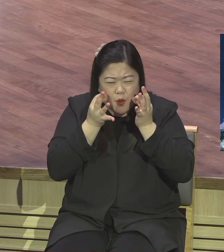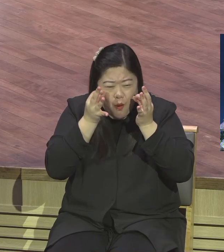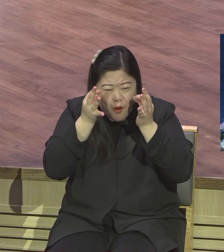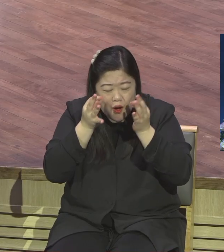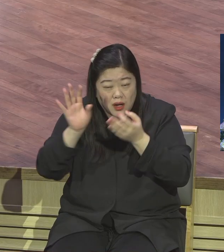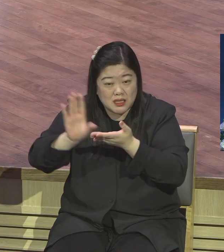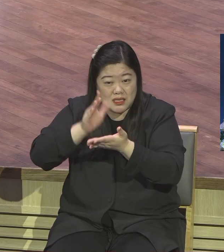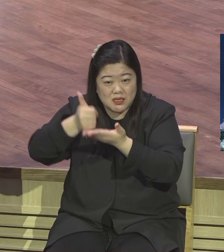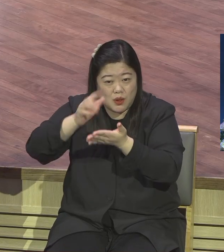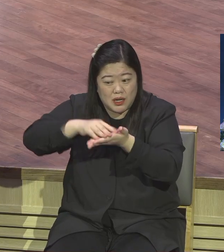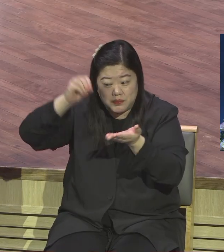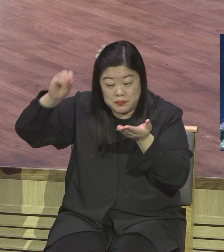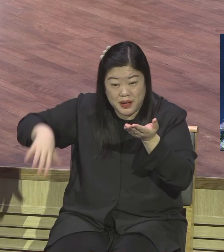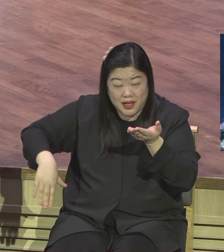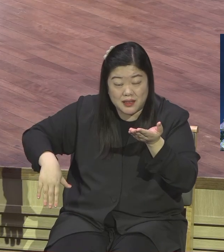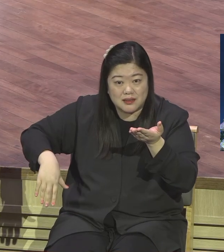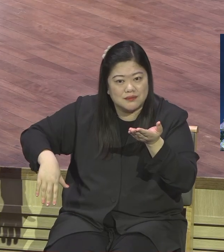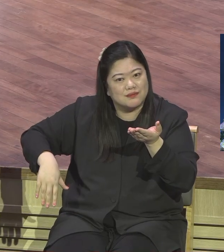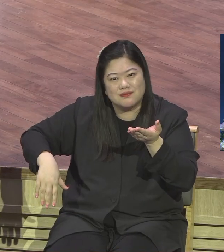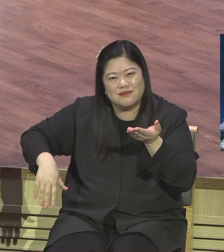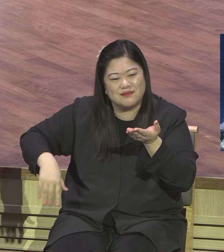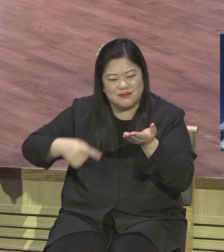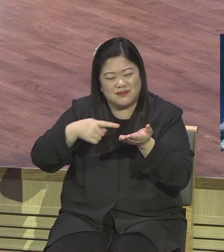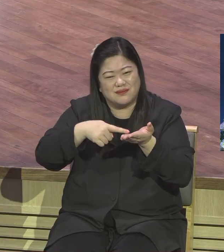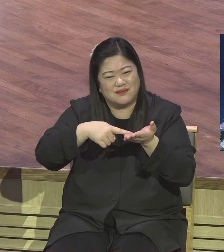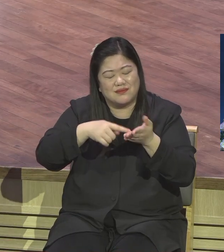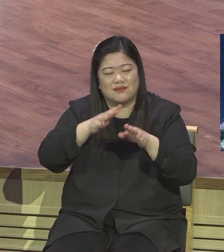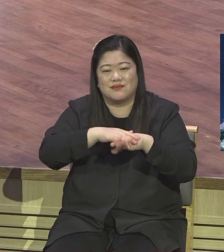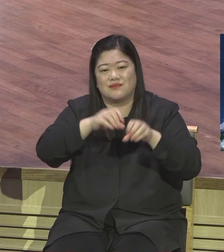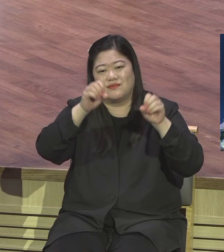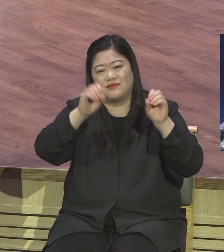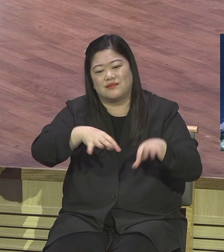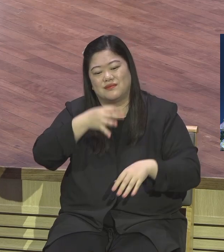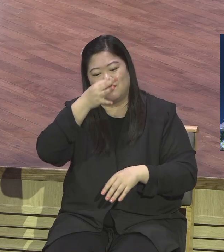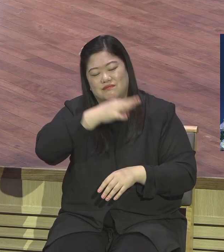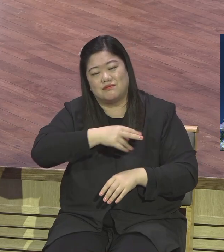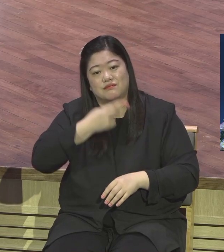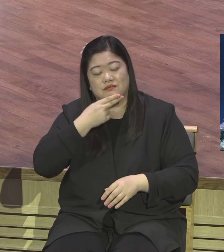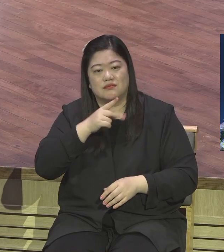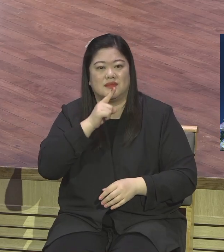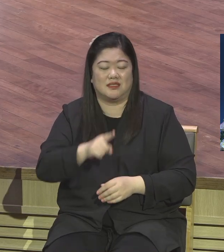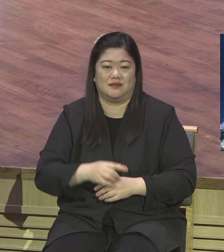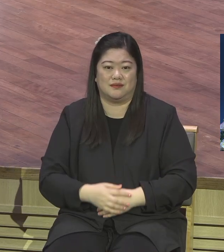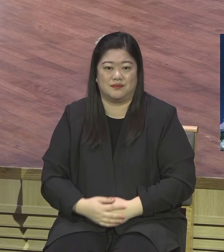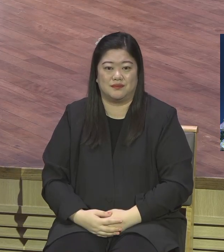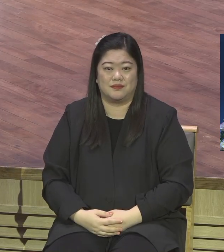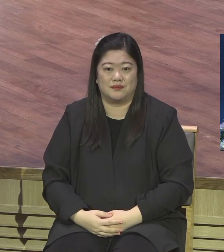오직 하나님을 영원하게 하고 그리스도를 위해 사는 것이 허비하지 않는 인생이다